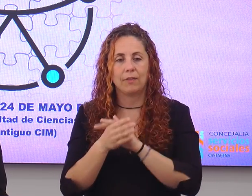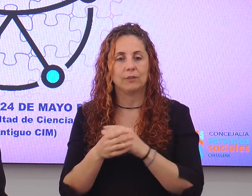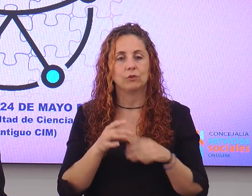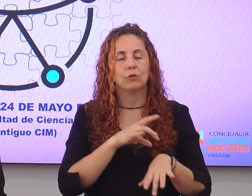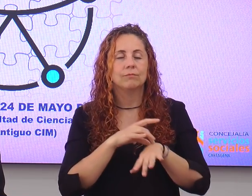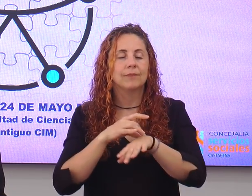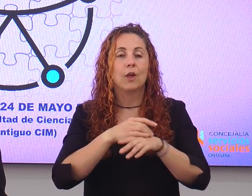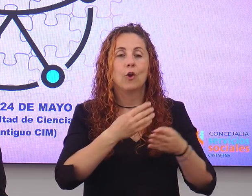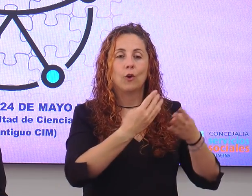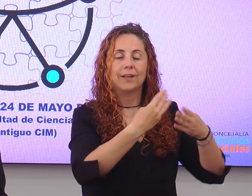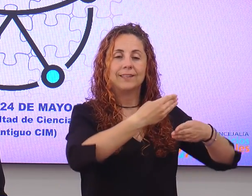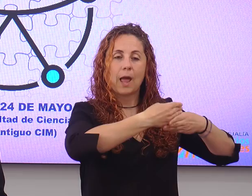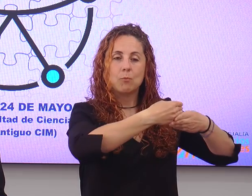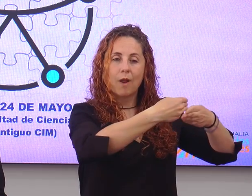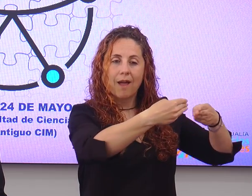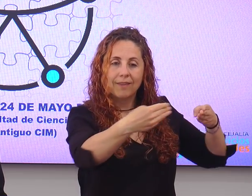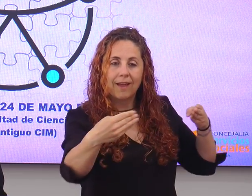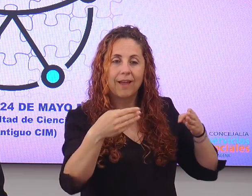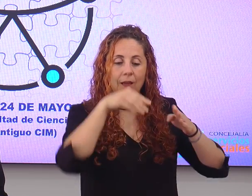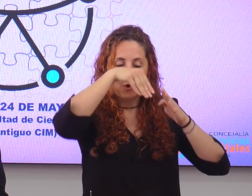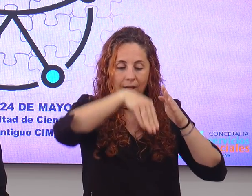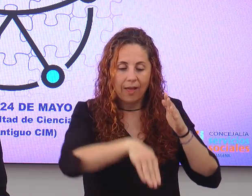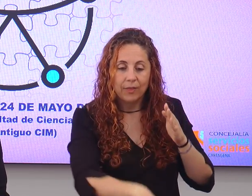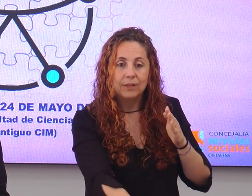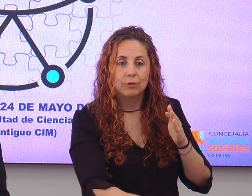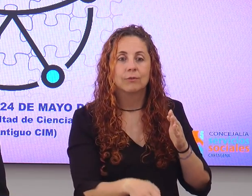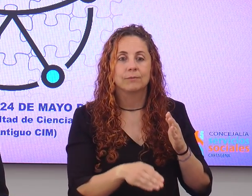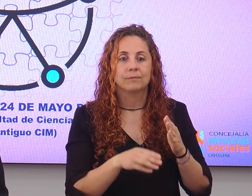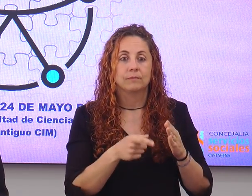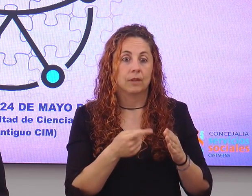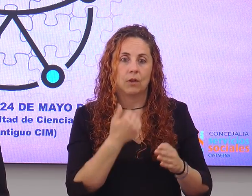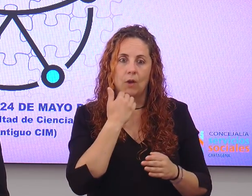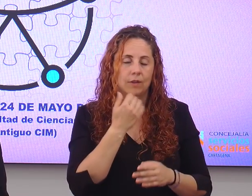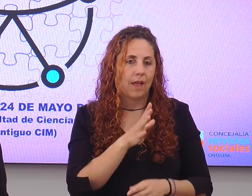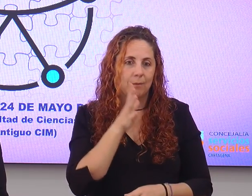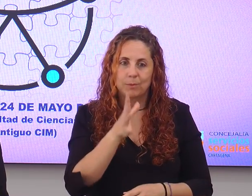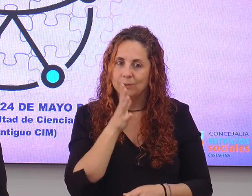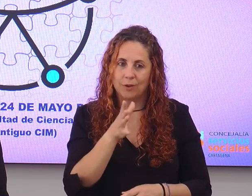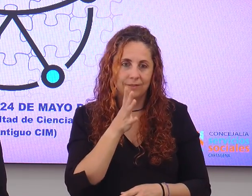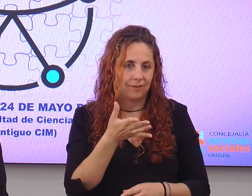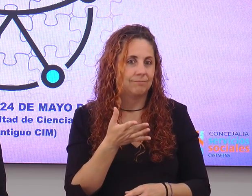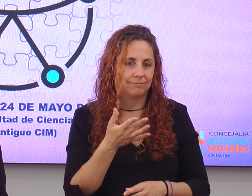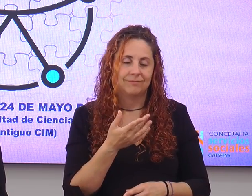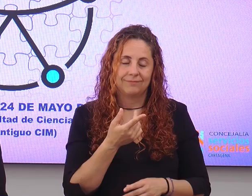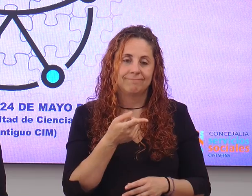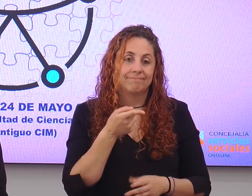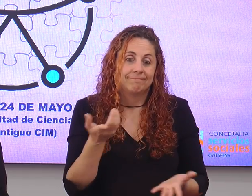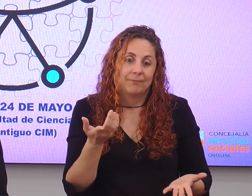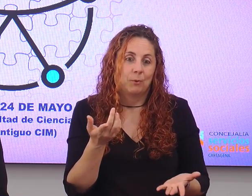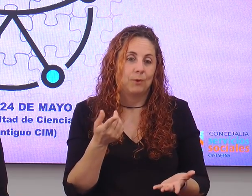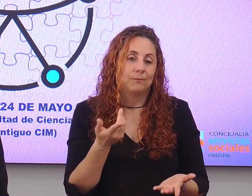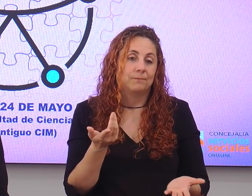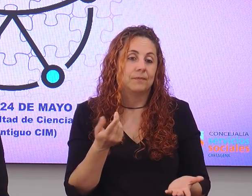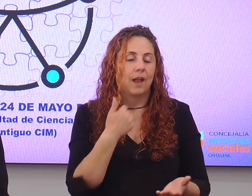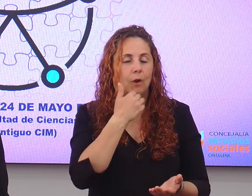el paseo de la muralla púnica, el descenso a la cripta, que creo que es impresionante y que, bueno, pues